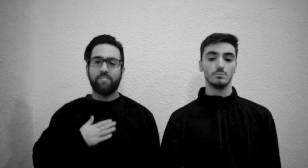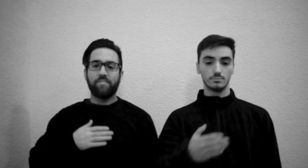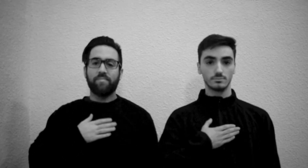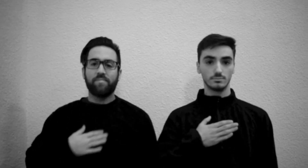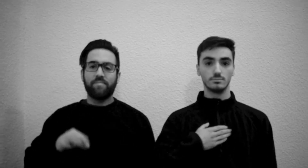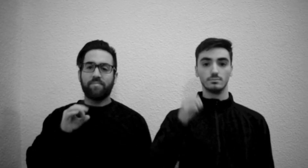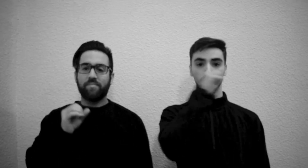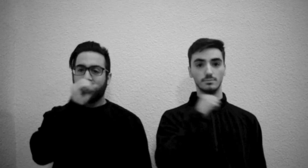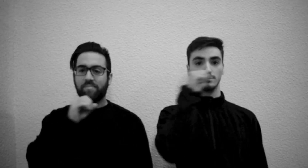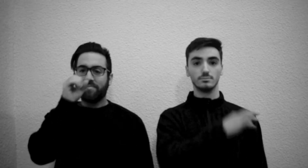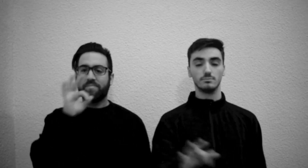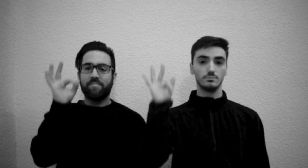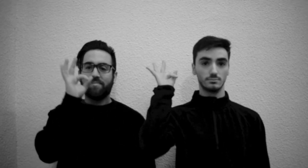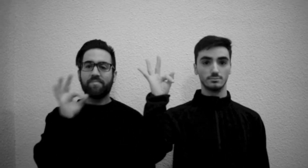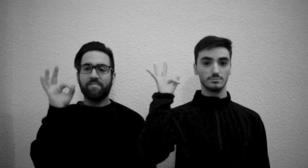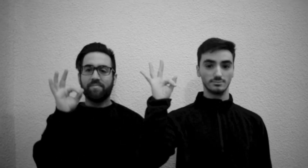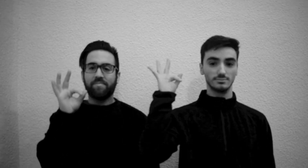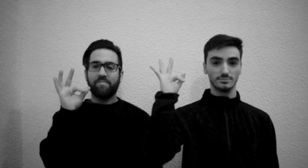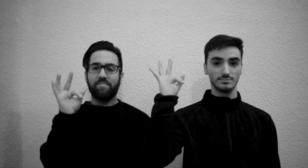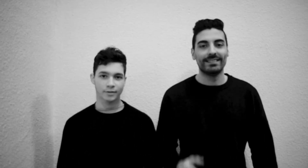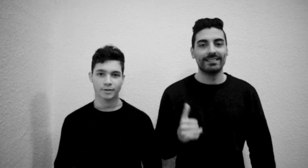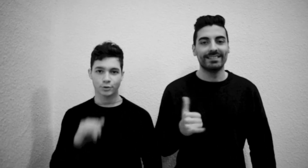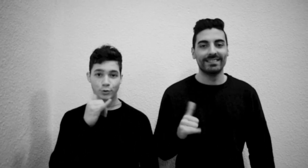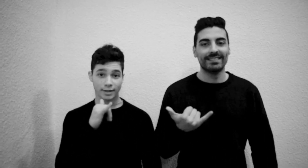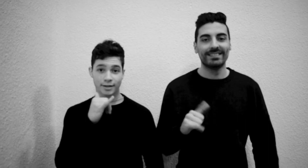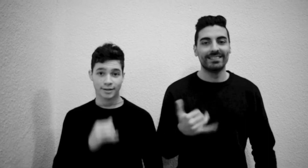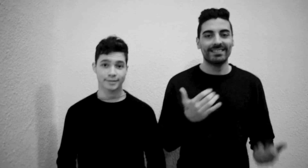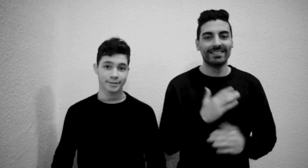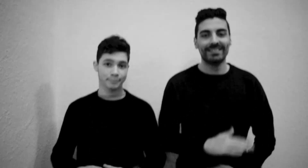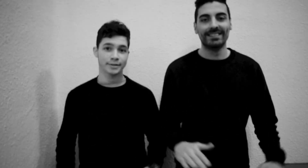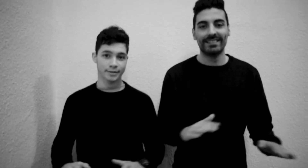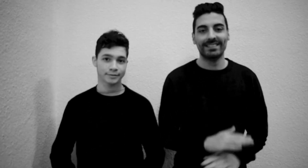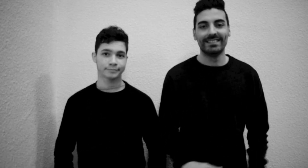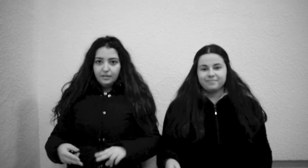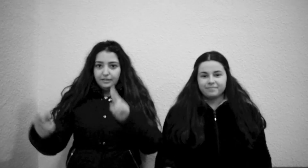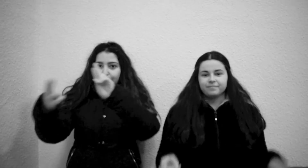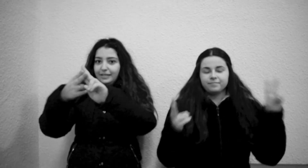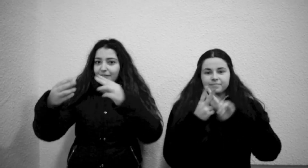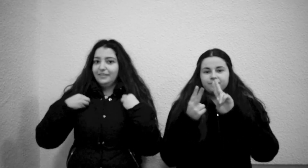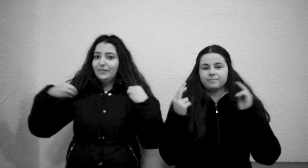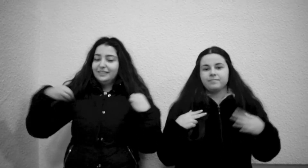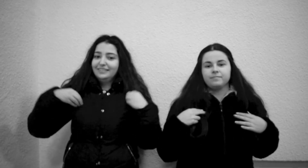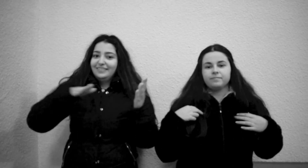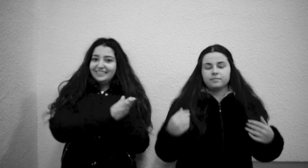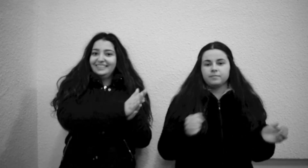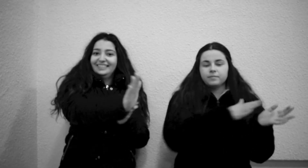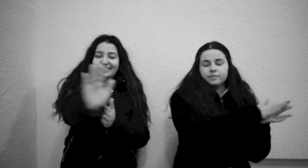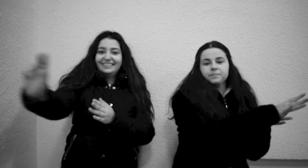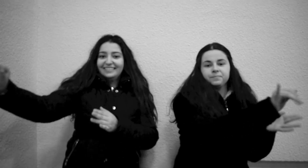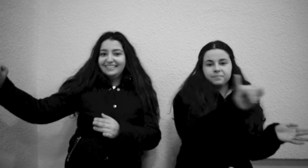Mi canción optimista suena sin risas Te miro y encuentro el sentido de la vida